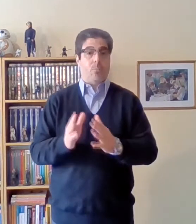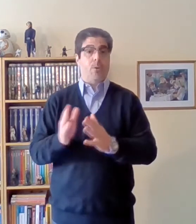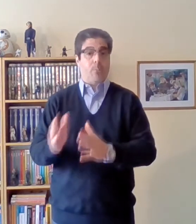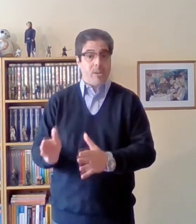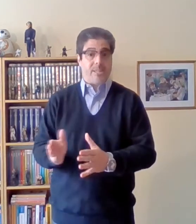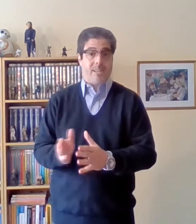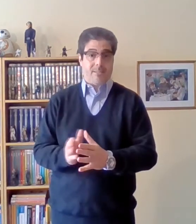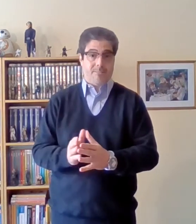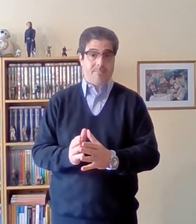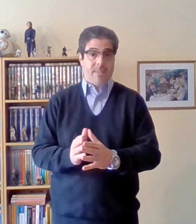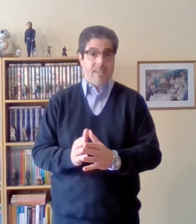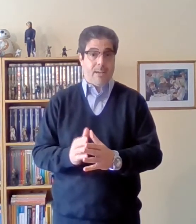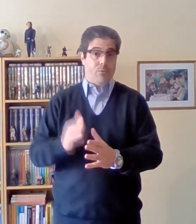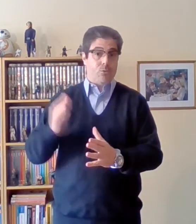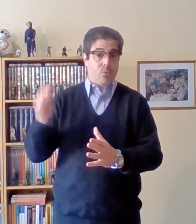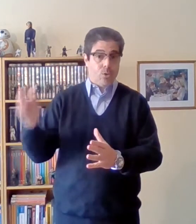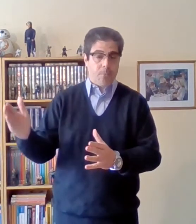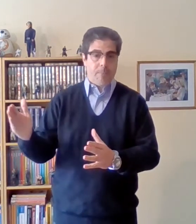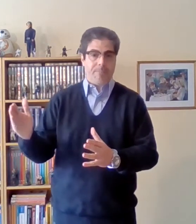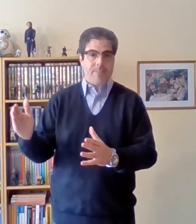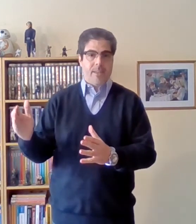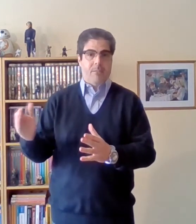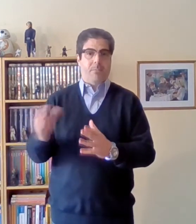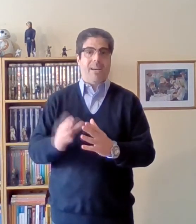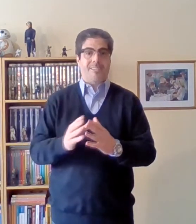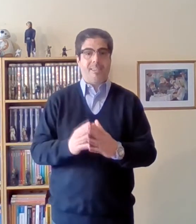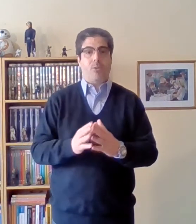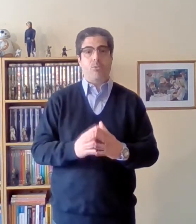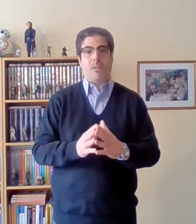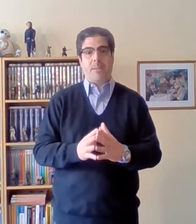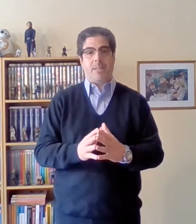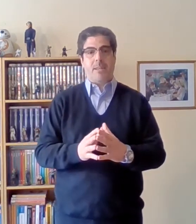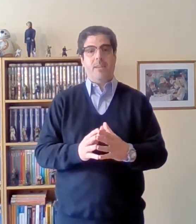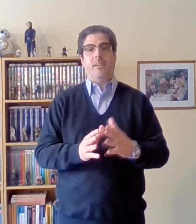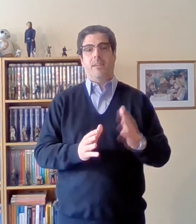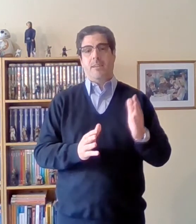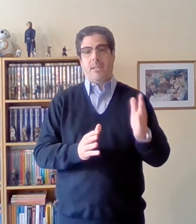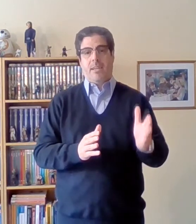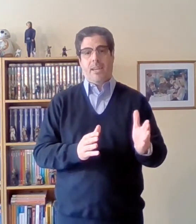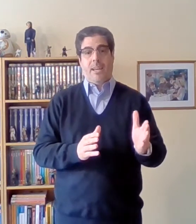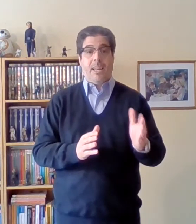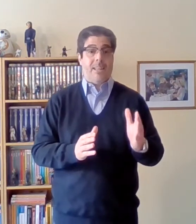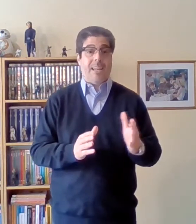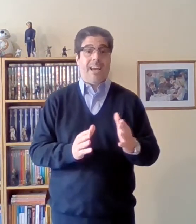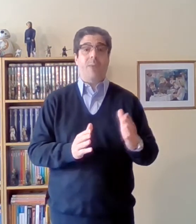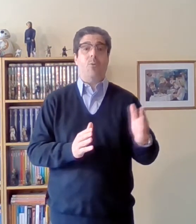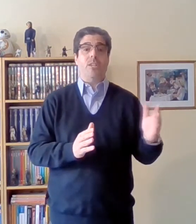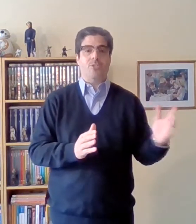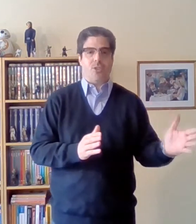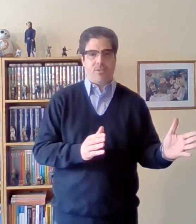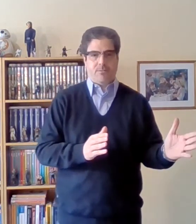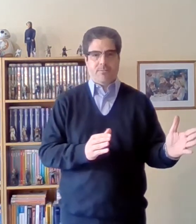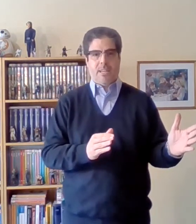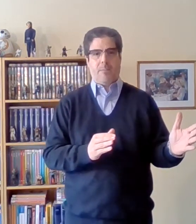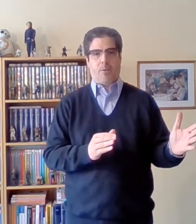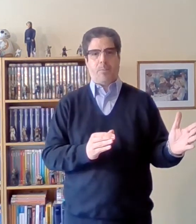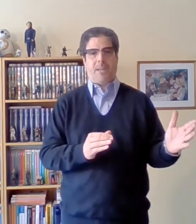propuestas, a futuro, va a ser justamente el de la abolición de la propiedad